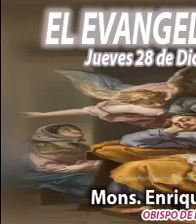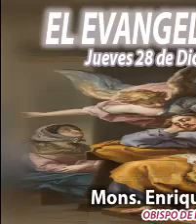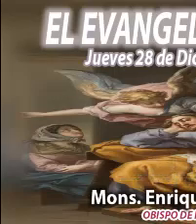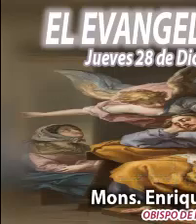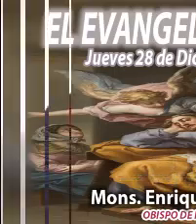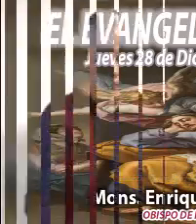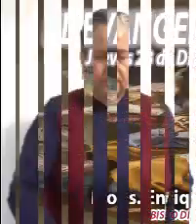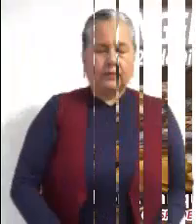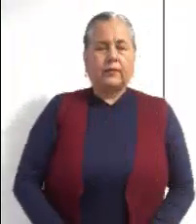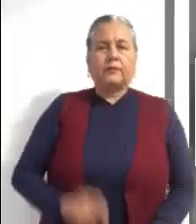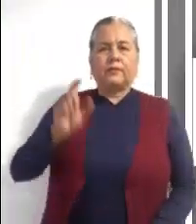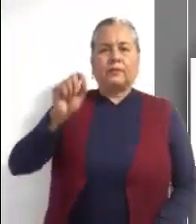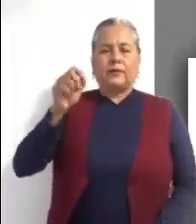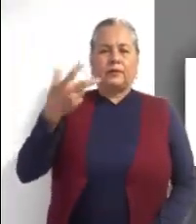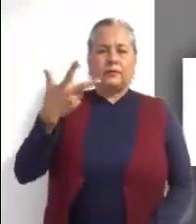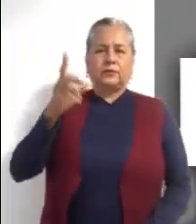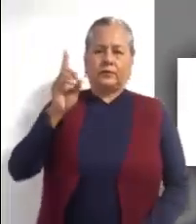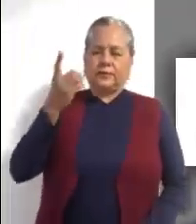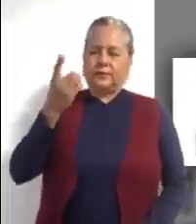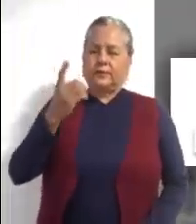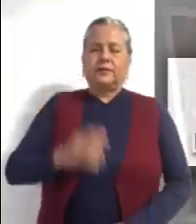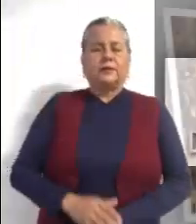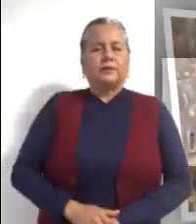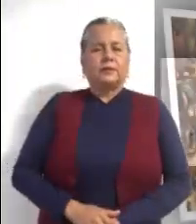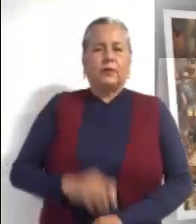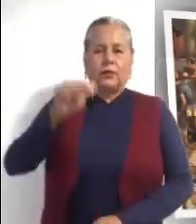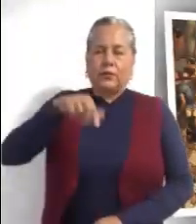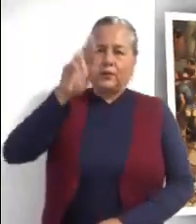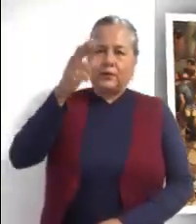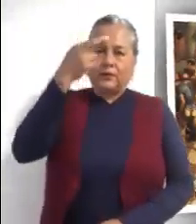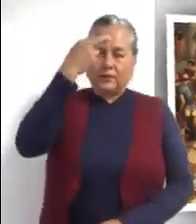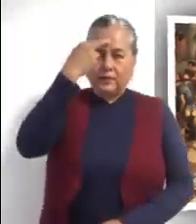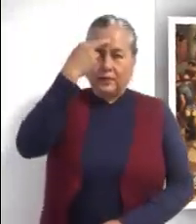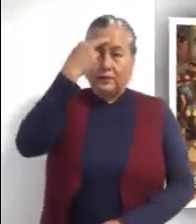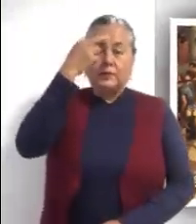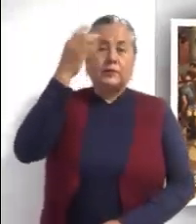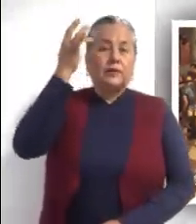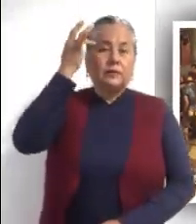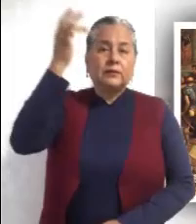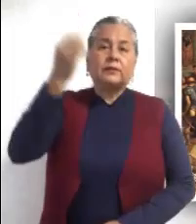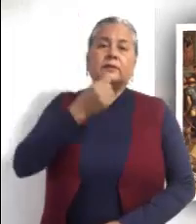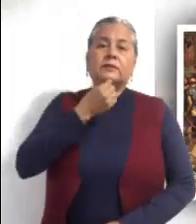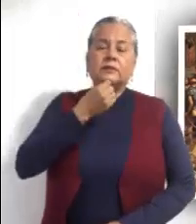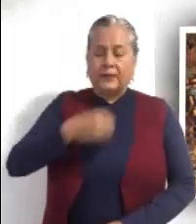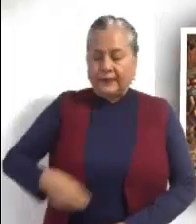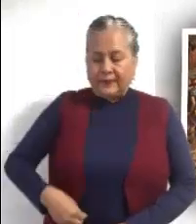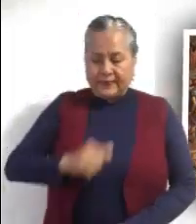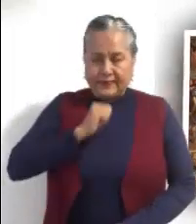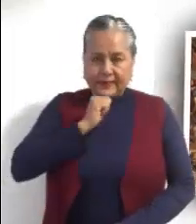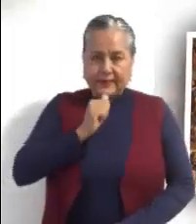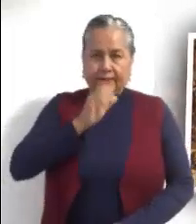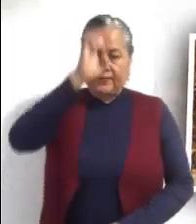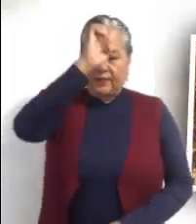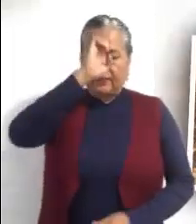un niño 28 de diciembre, hoy celebramos a los santos inocentes Evangelio